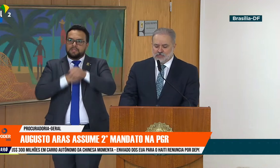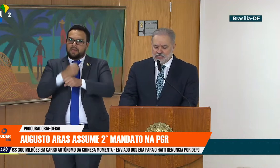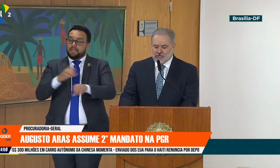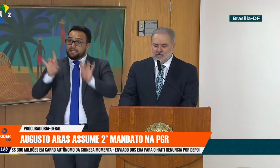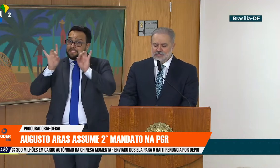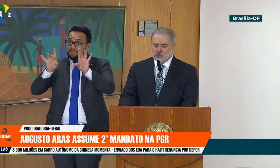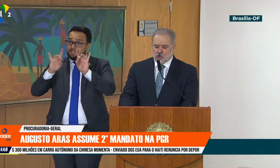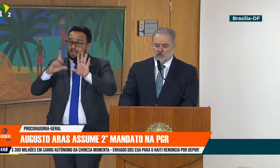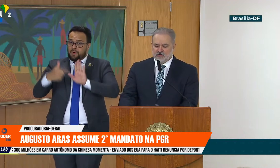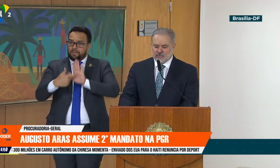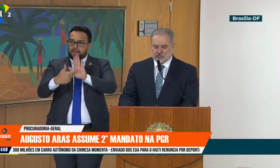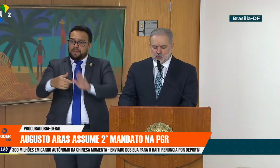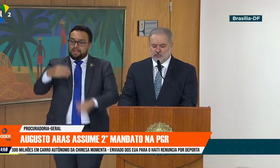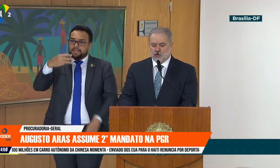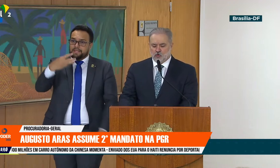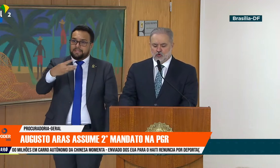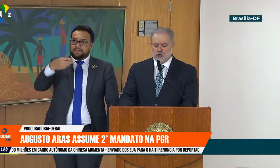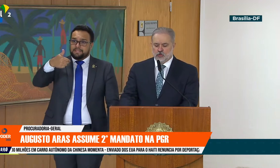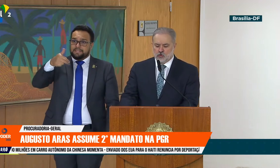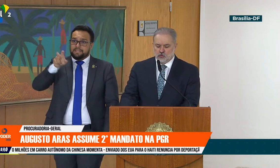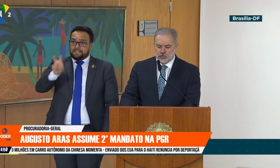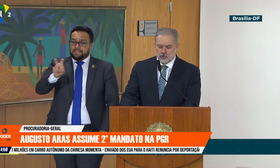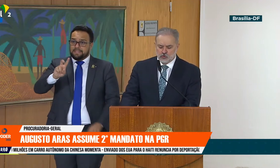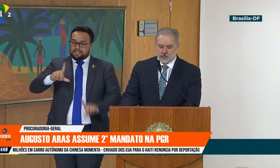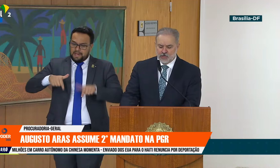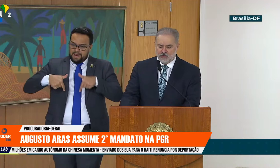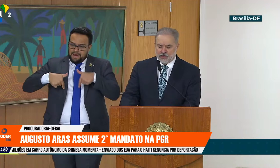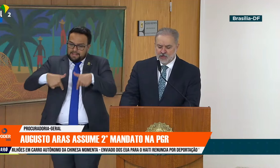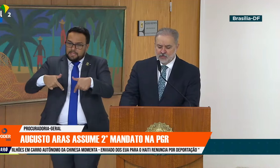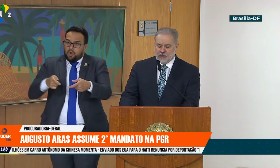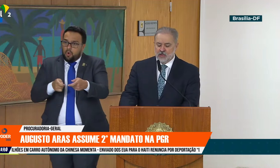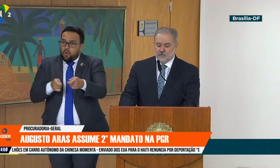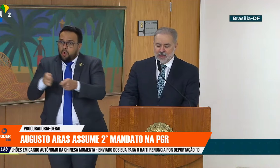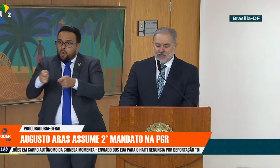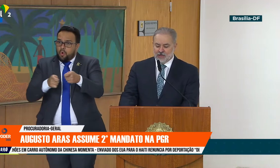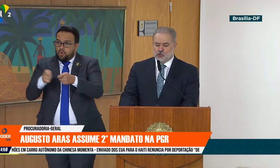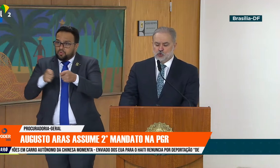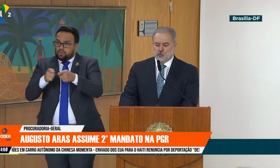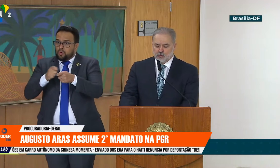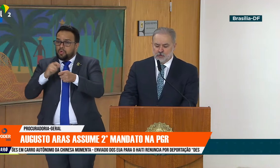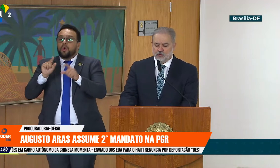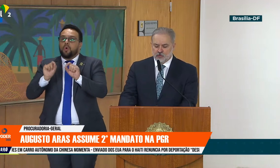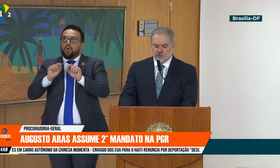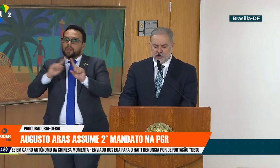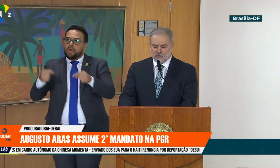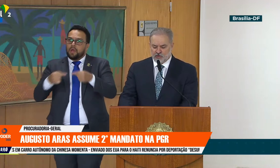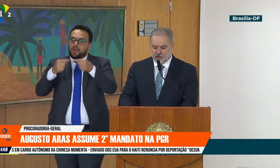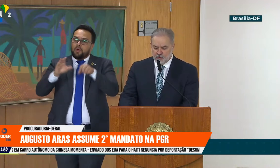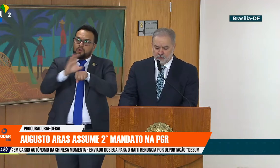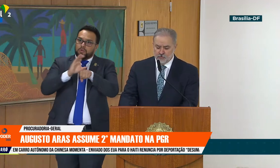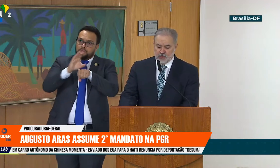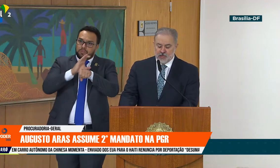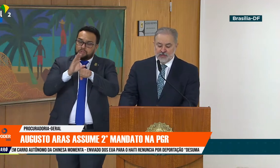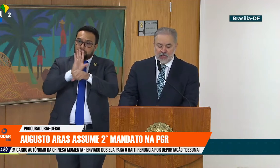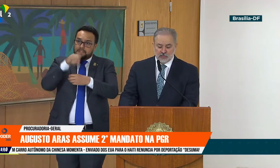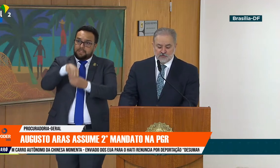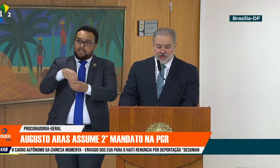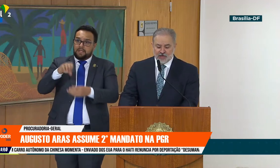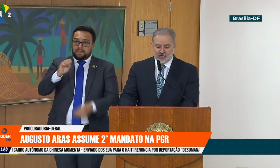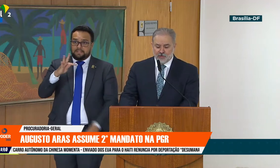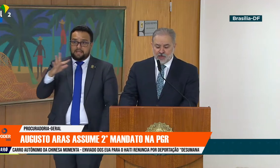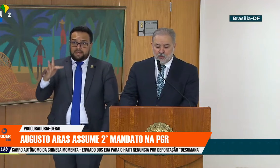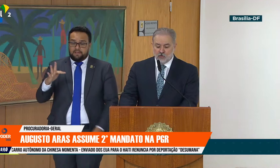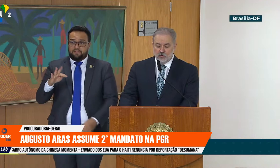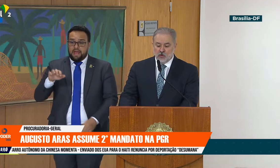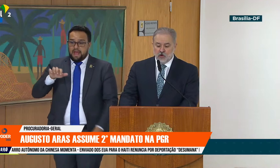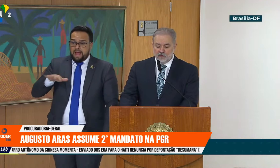315 novas ações em controle de constitucionalidade perante o Supremo Tribunal Federal. Na